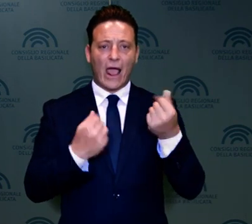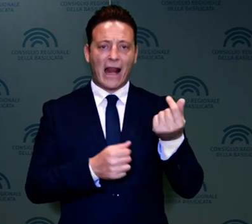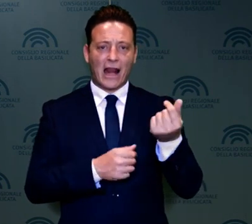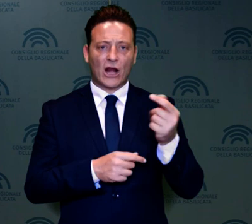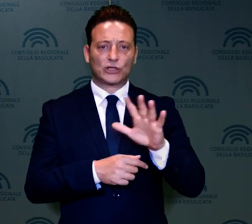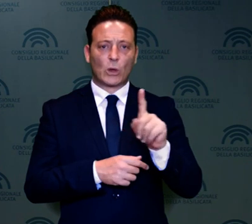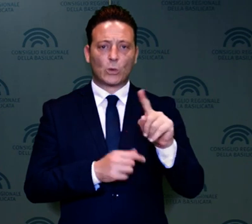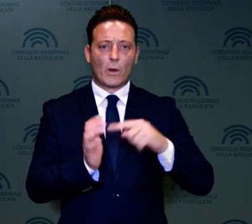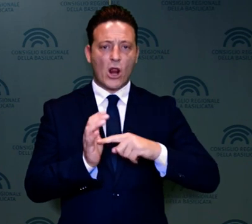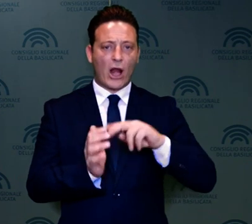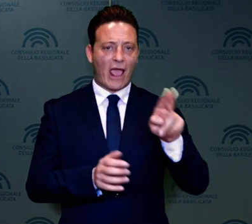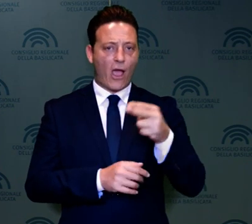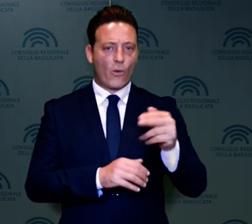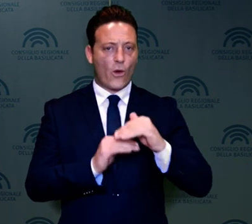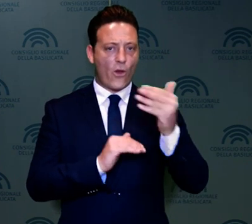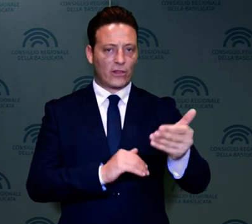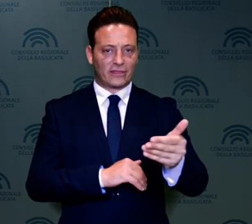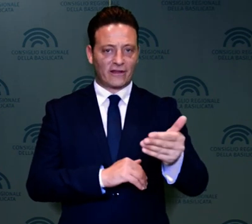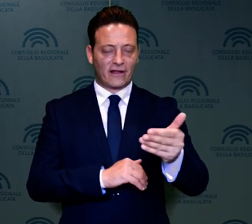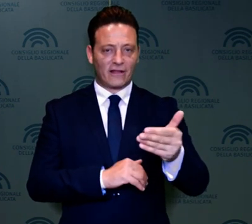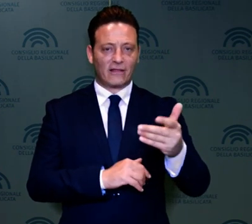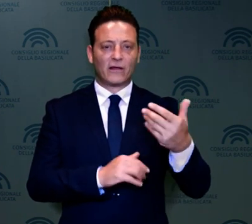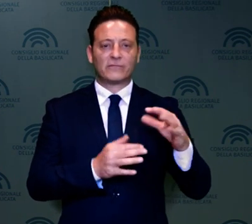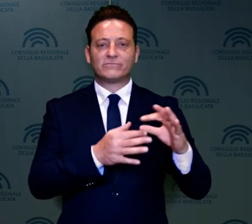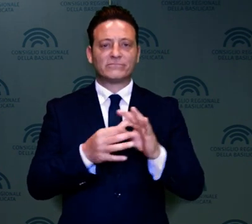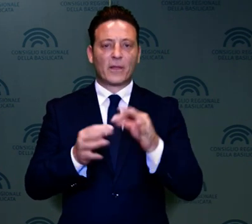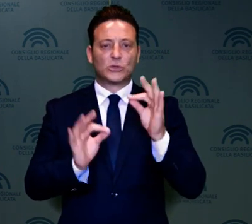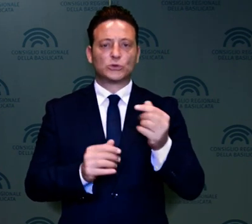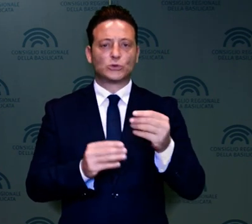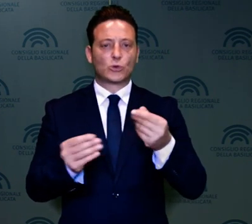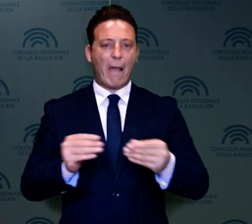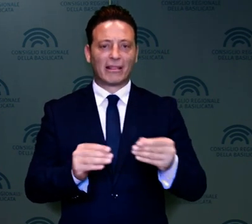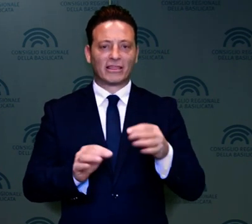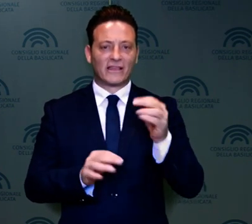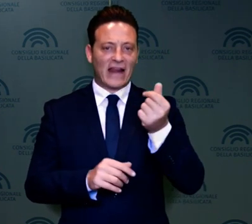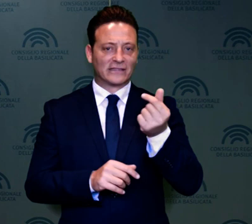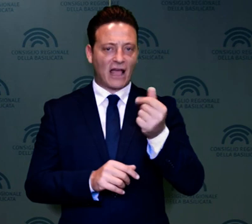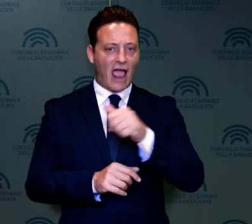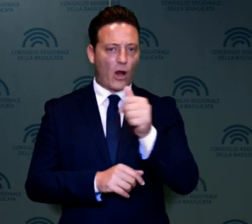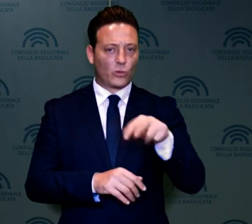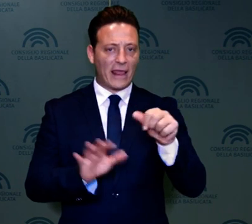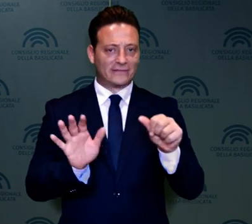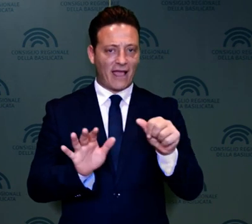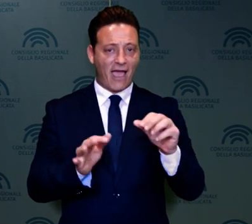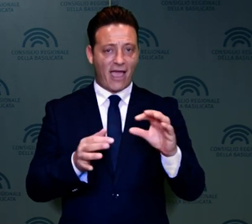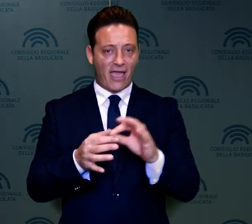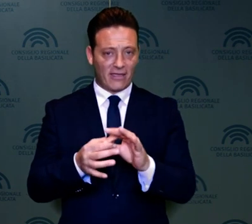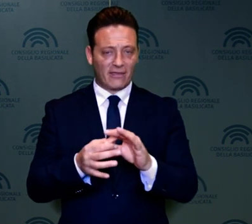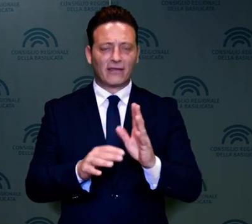51 milioni di euro, causato da strumenti finanziari sottoscritti nel 2006, interviene il